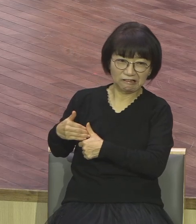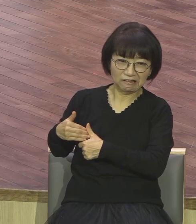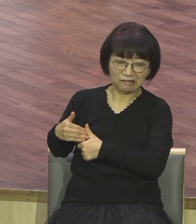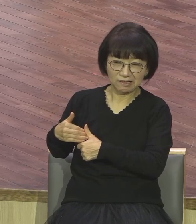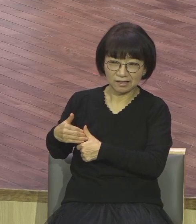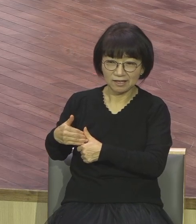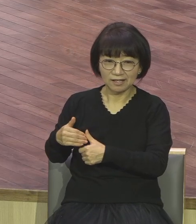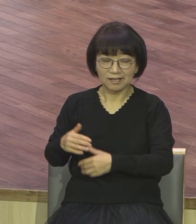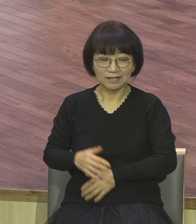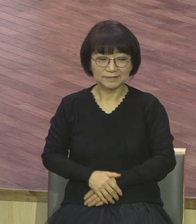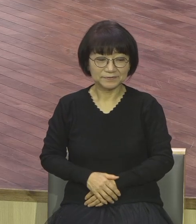사람은 미워하는데